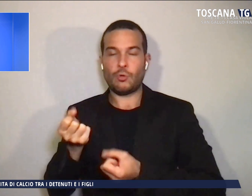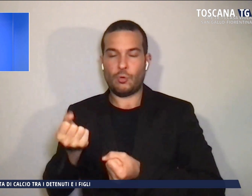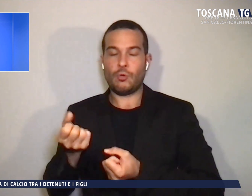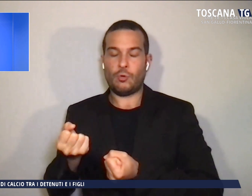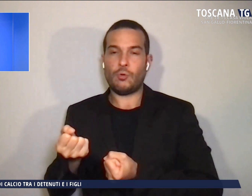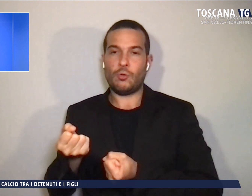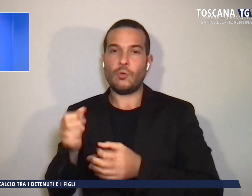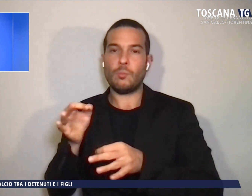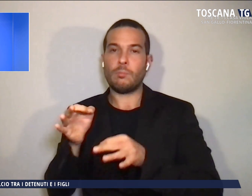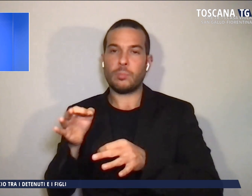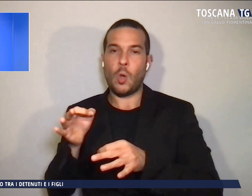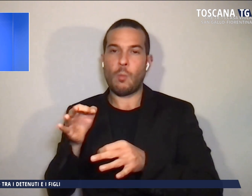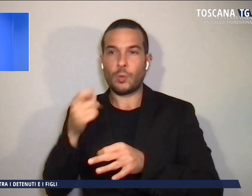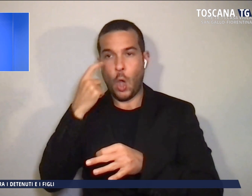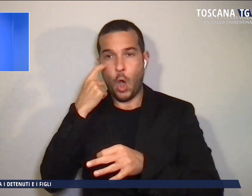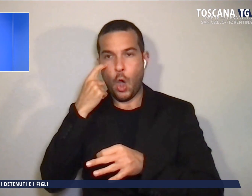un occhio.